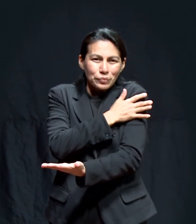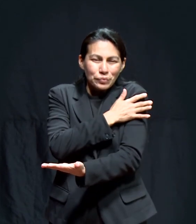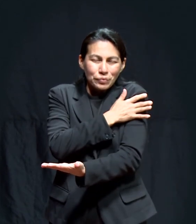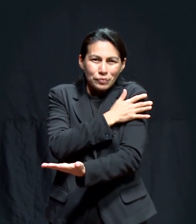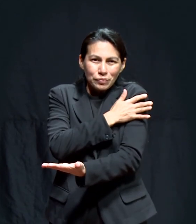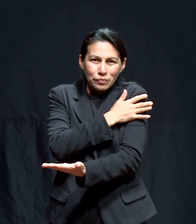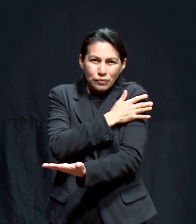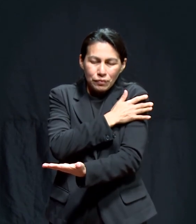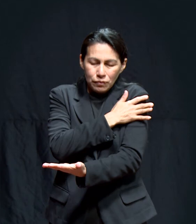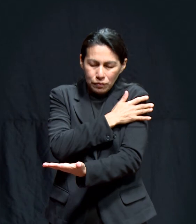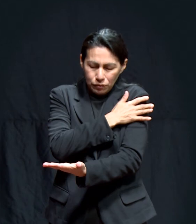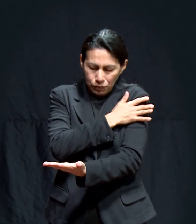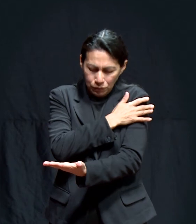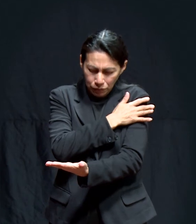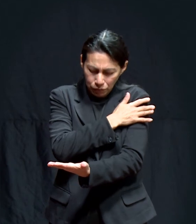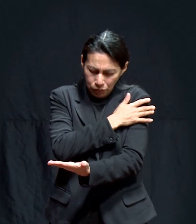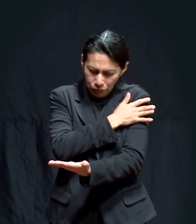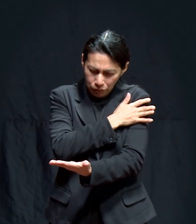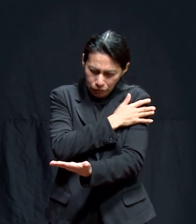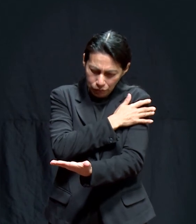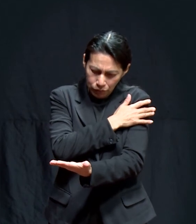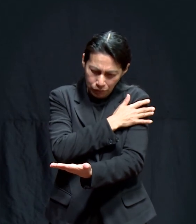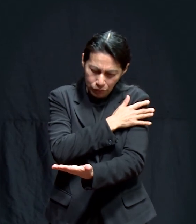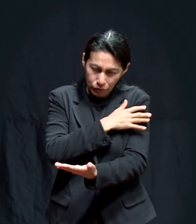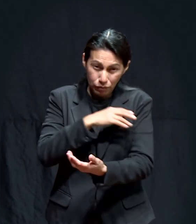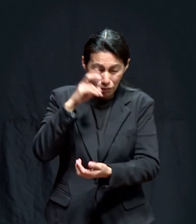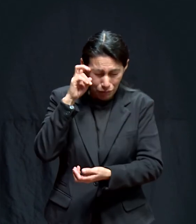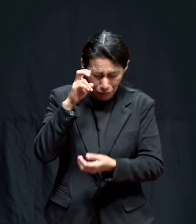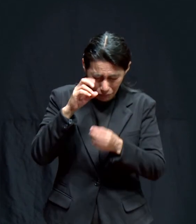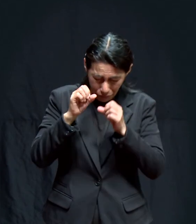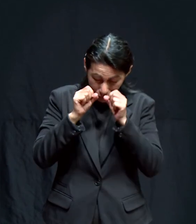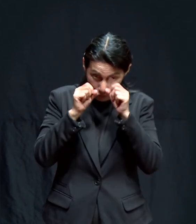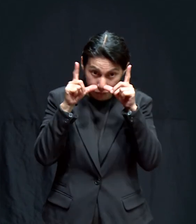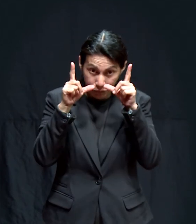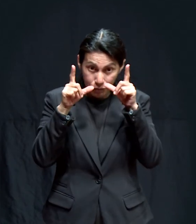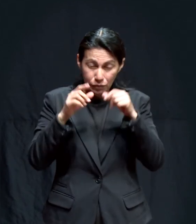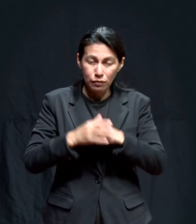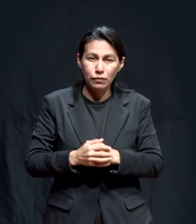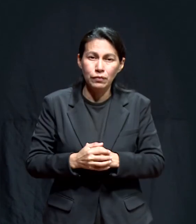Se acabó mi sueño. Y dije, Señor,